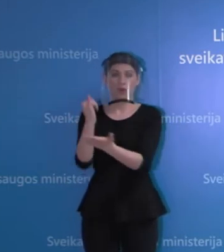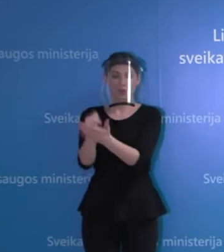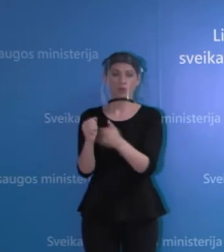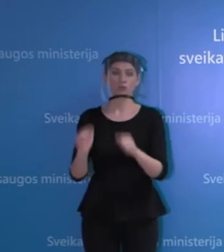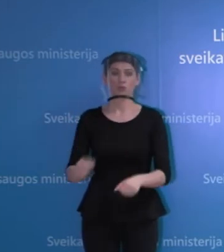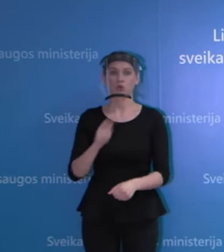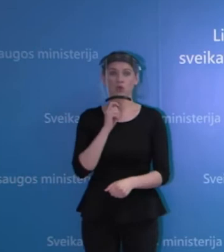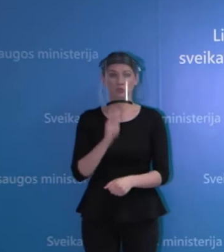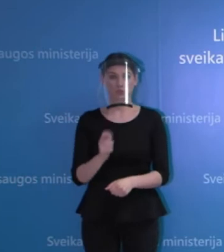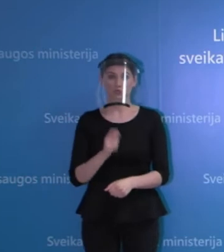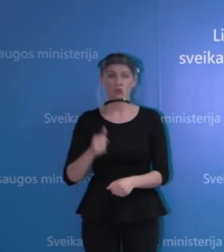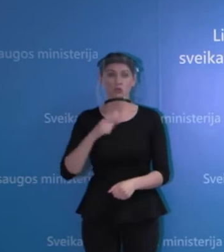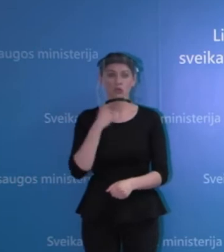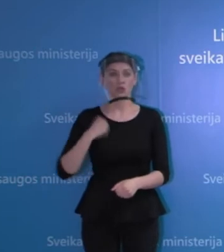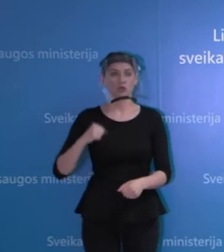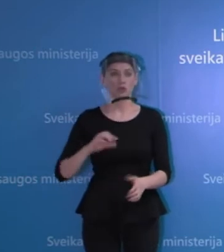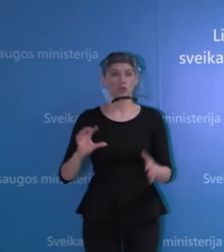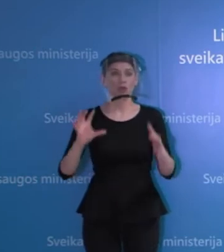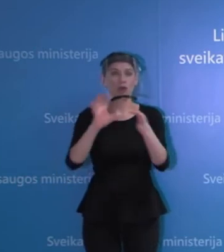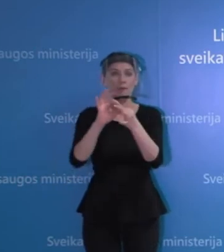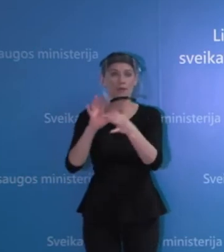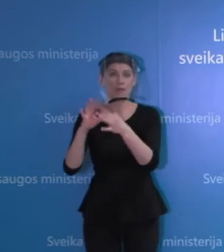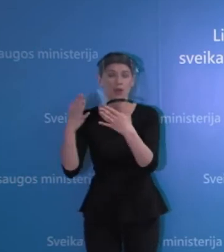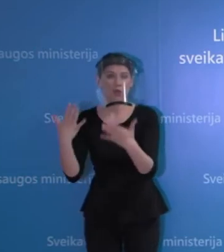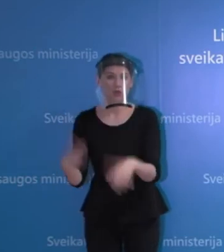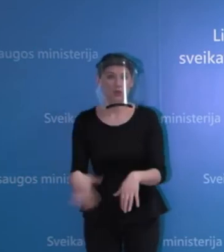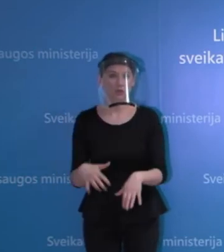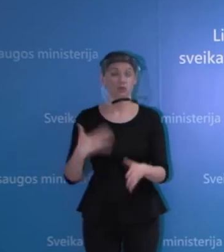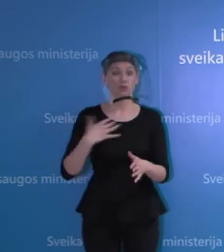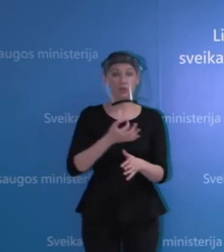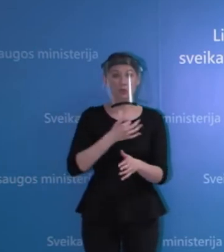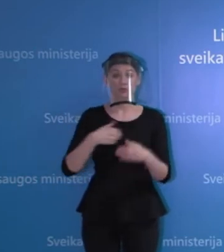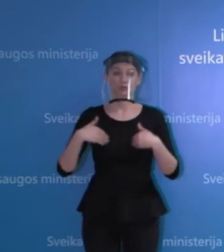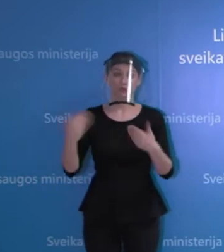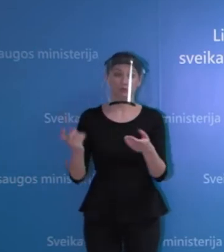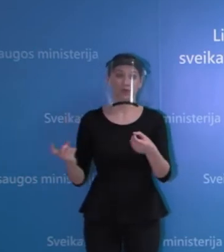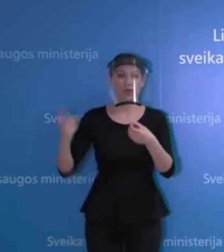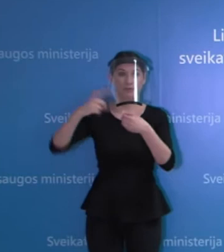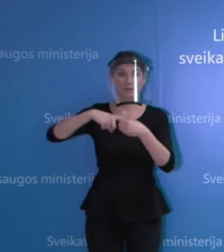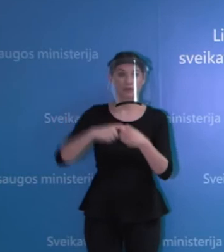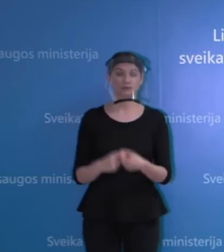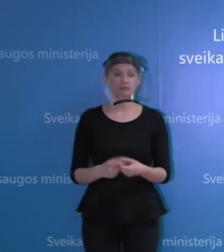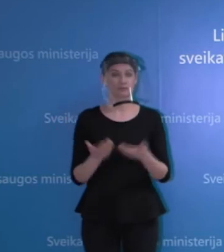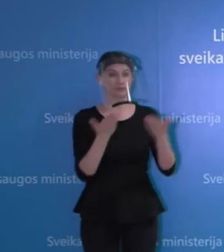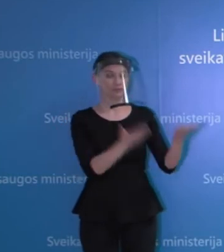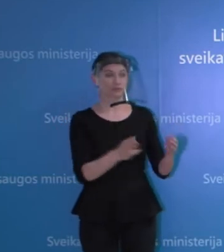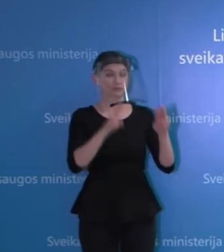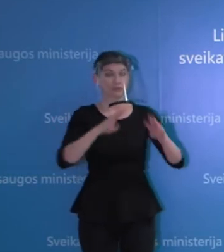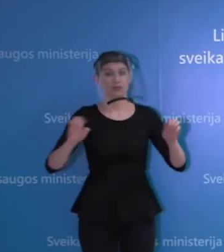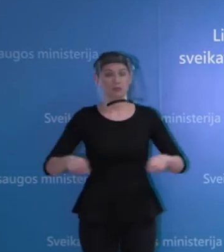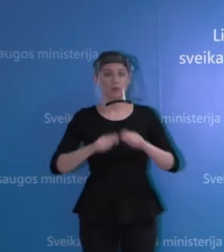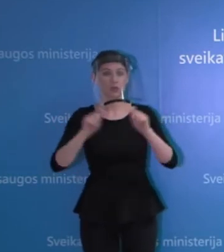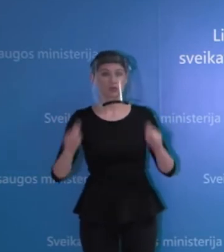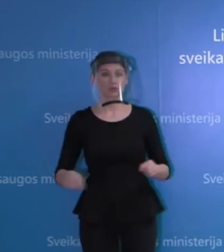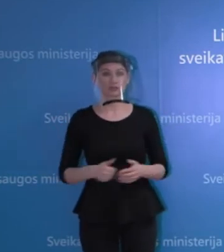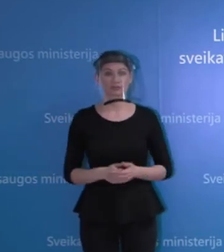klausimus daugumai, jūsų yra prisijungę, tai jeigu kiti dar neprisijungia, kviečiame prisijungti. Tai prašom, ministrė, pradėkite.